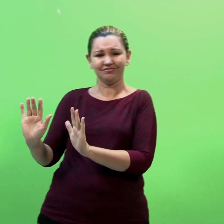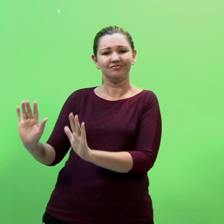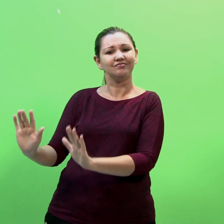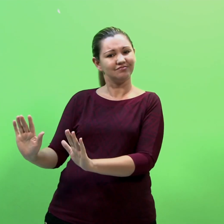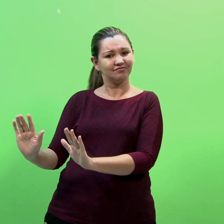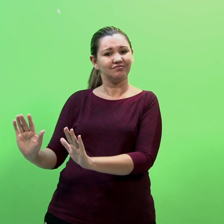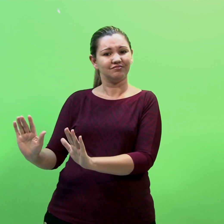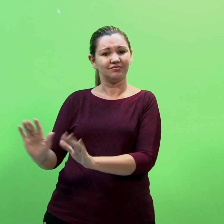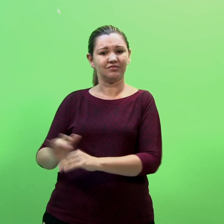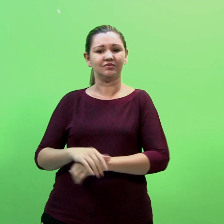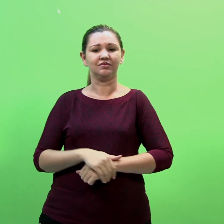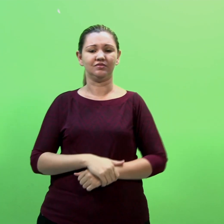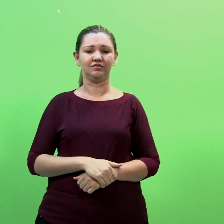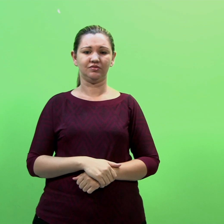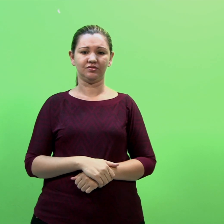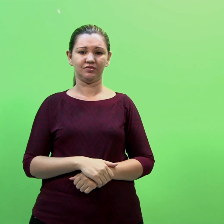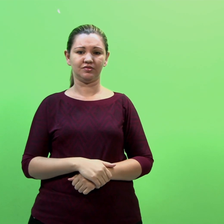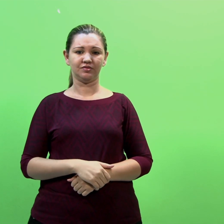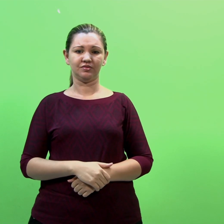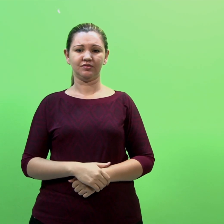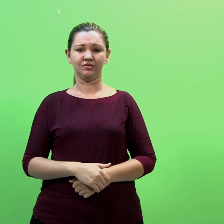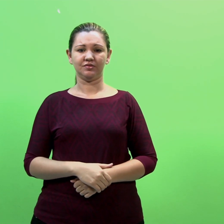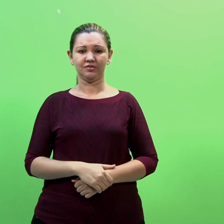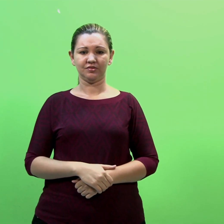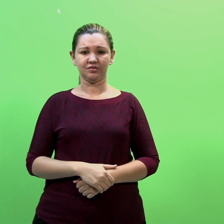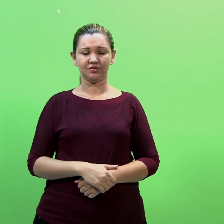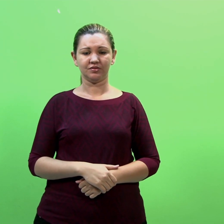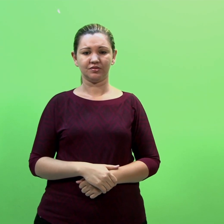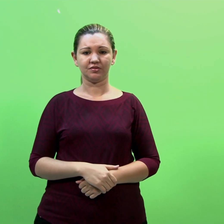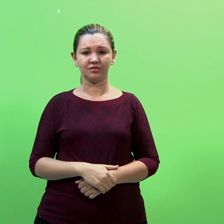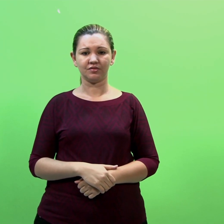Podendo, inclusive, recusar um trabalho se achar necessário